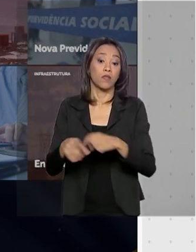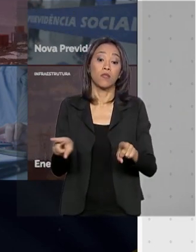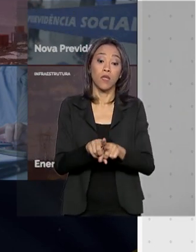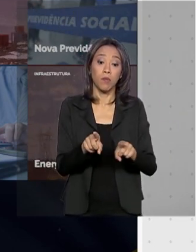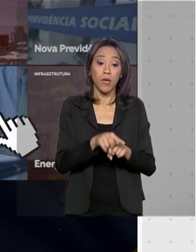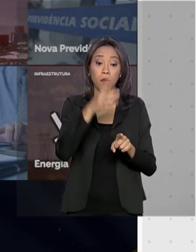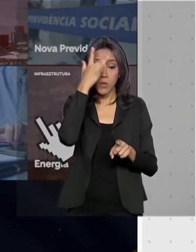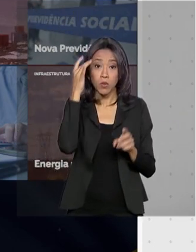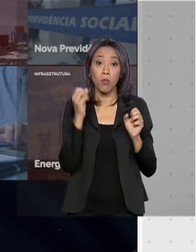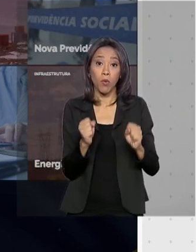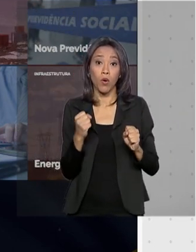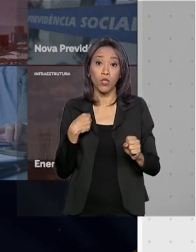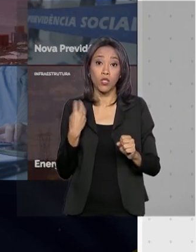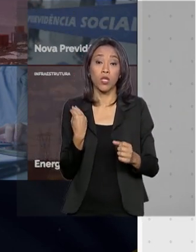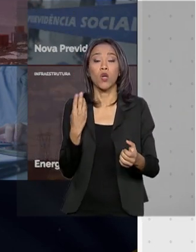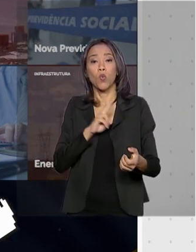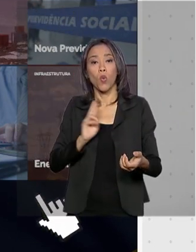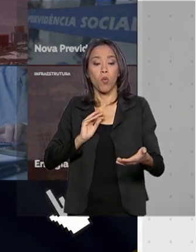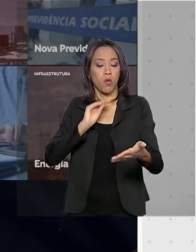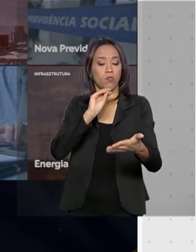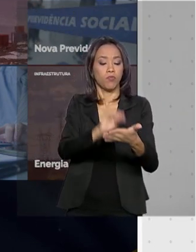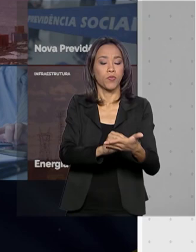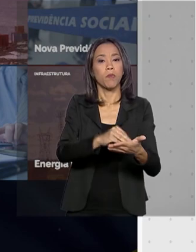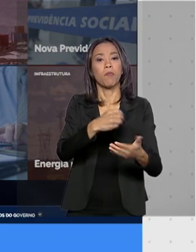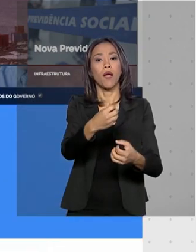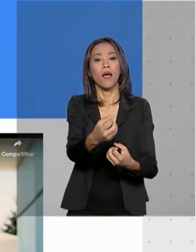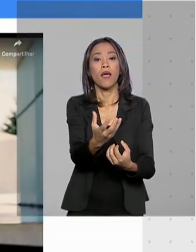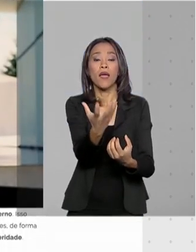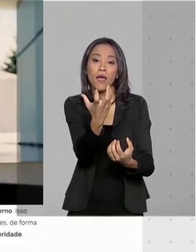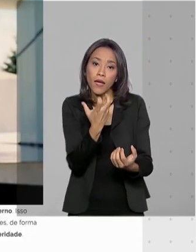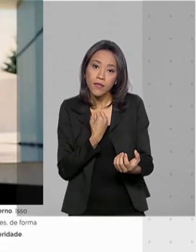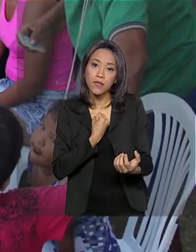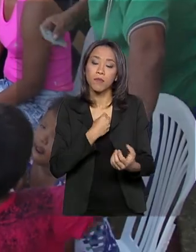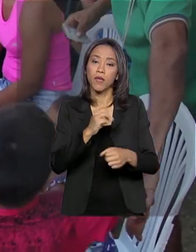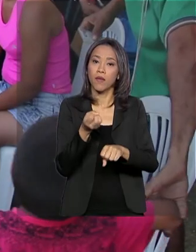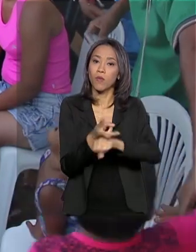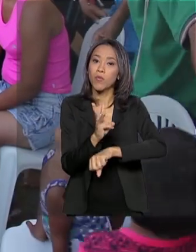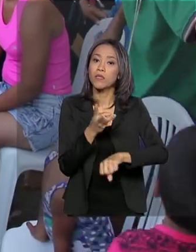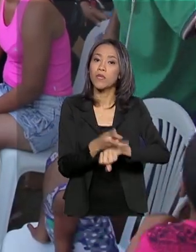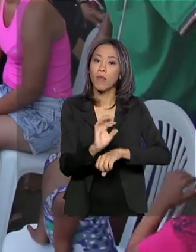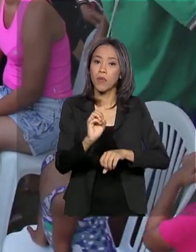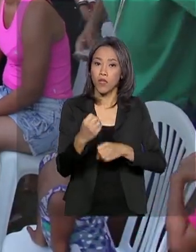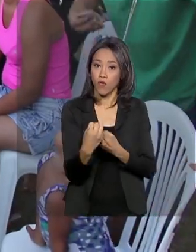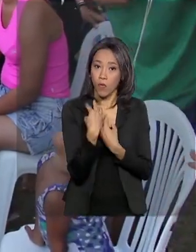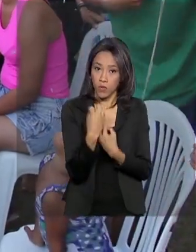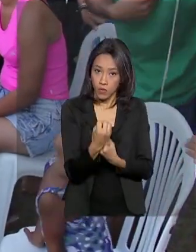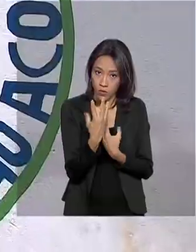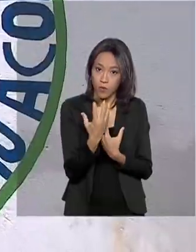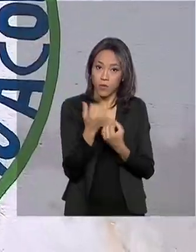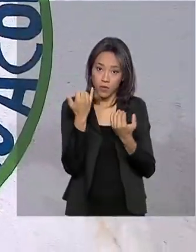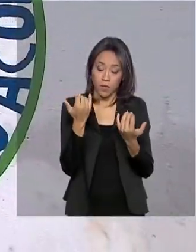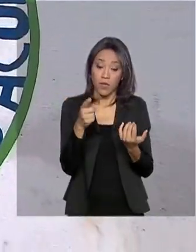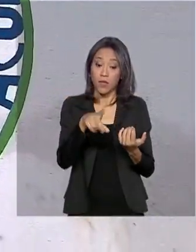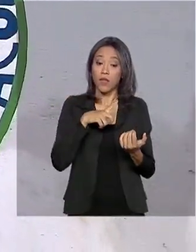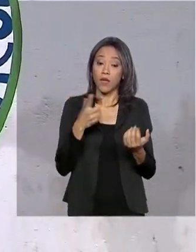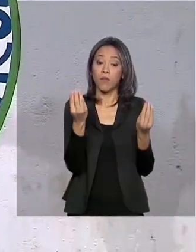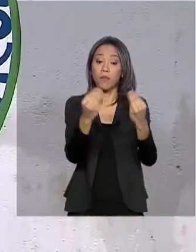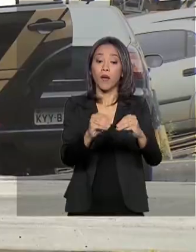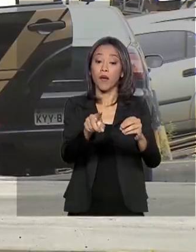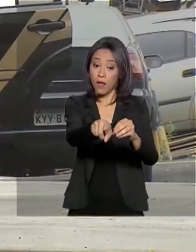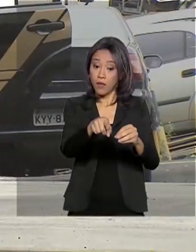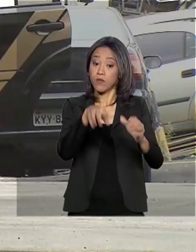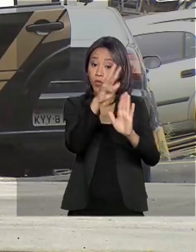pode se cadastrar para receber informações pelo smartphone via WhatsApp. Estão na plataforma, por exemplo, o projeto